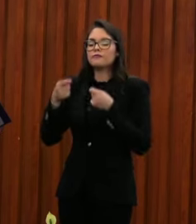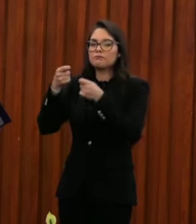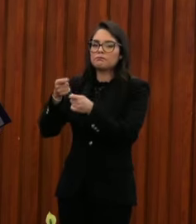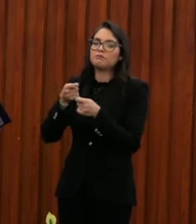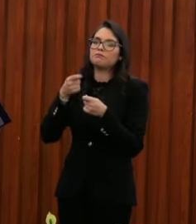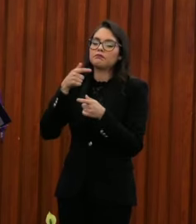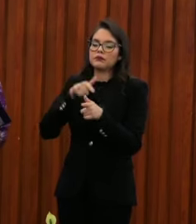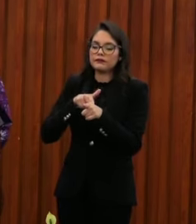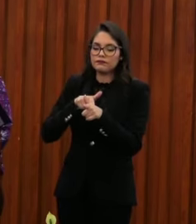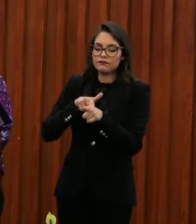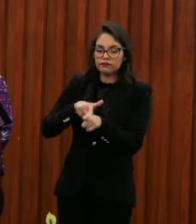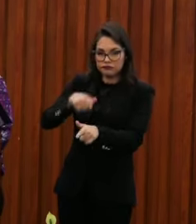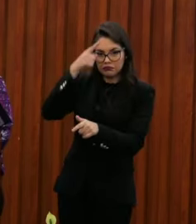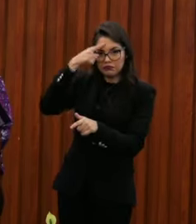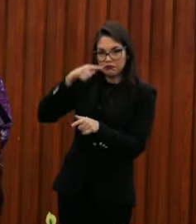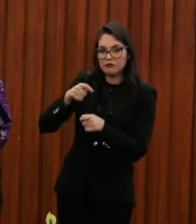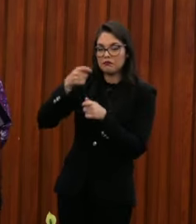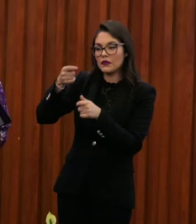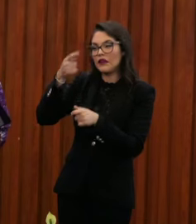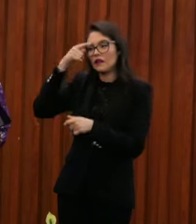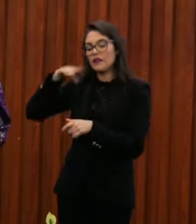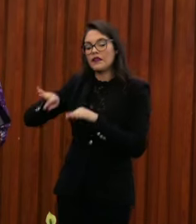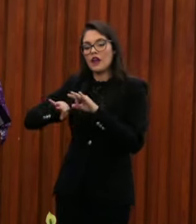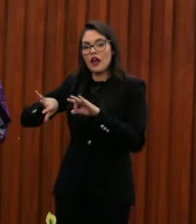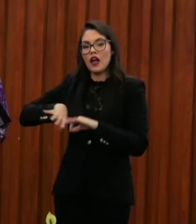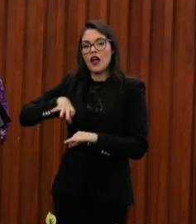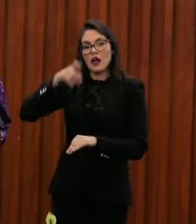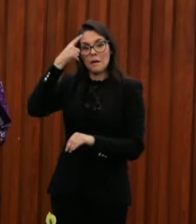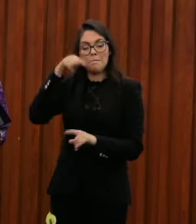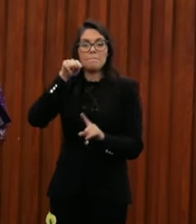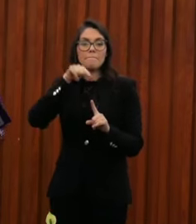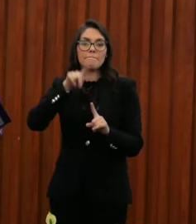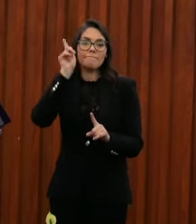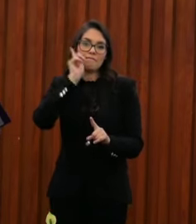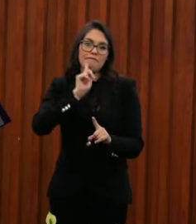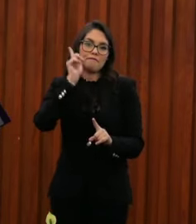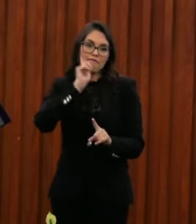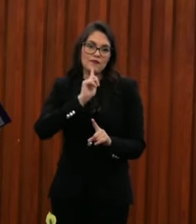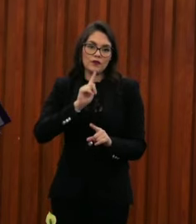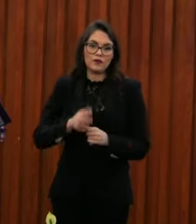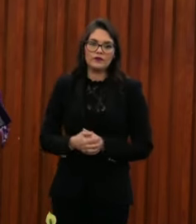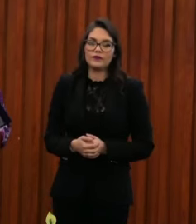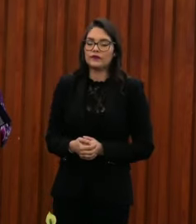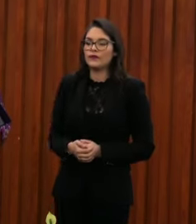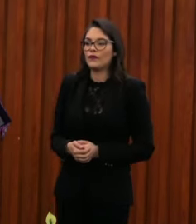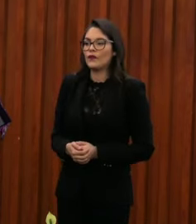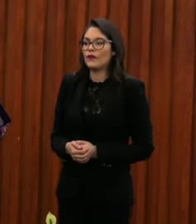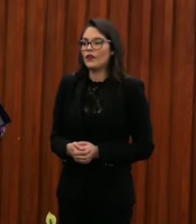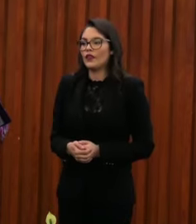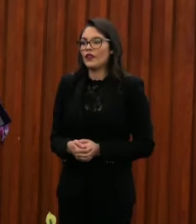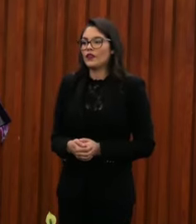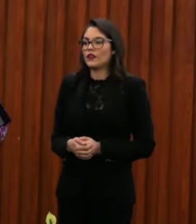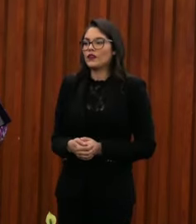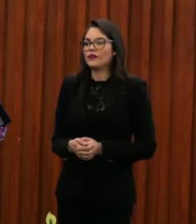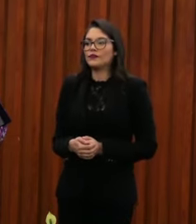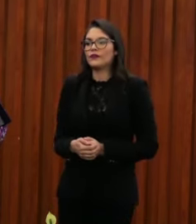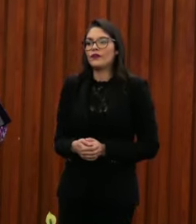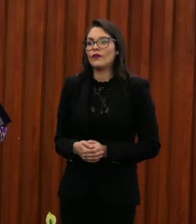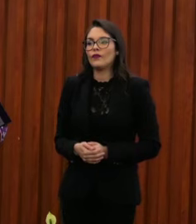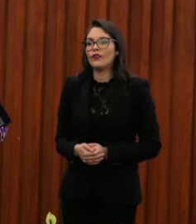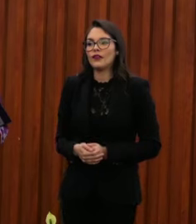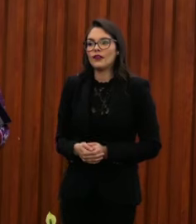hacen las mujeres por y para y con las mujeres. Quisiera darle